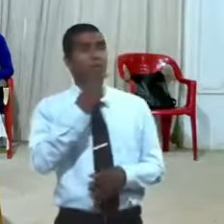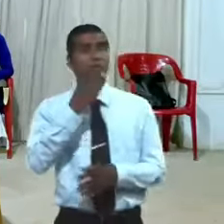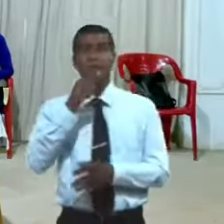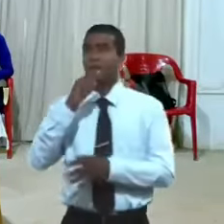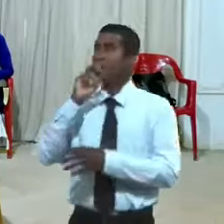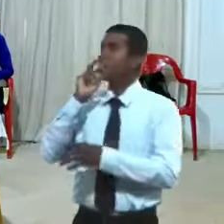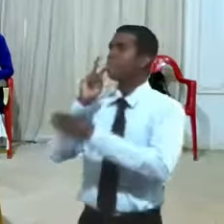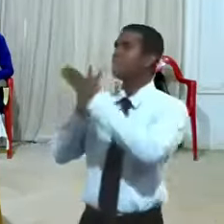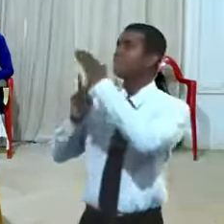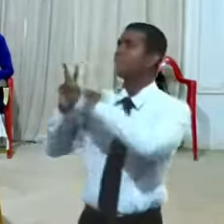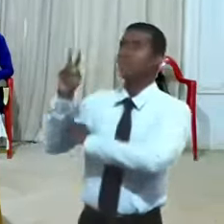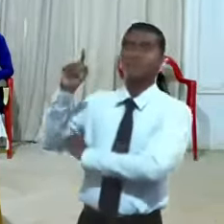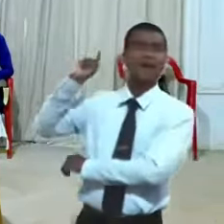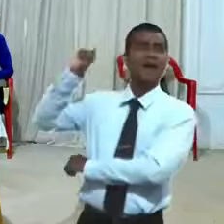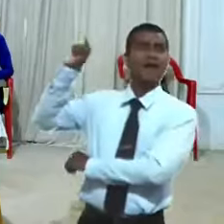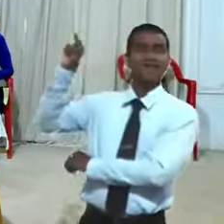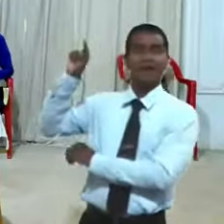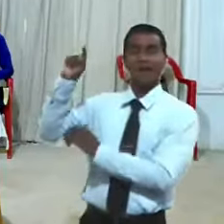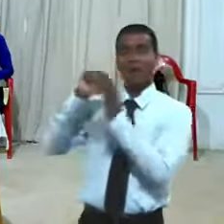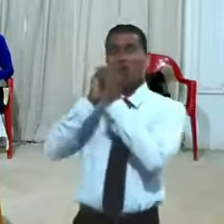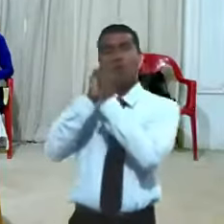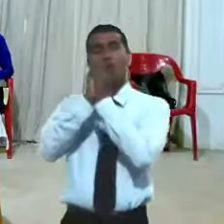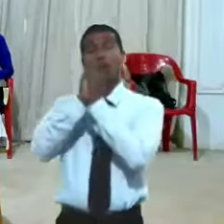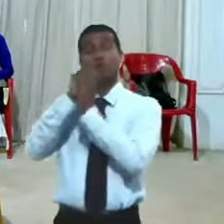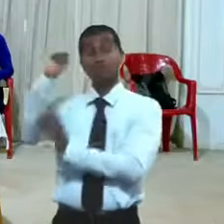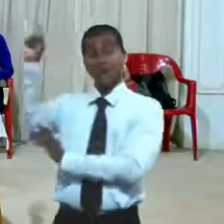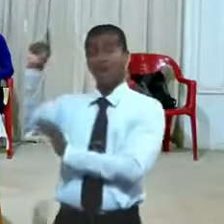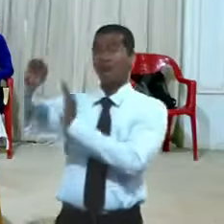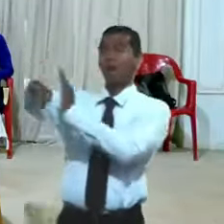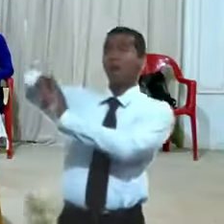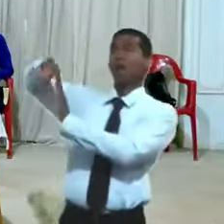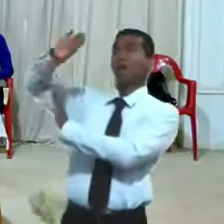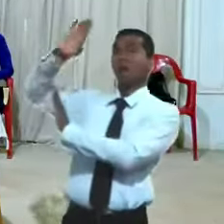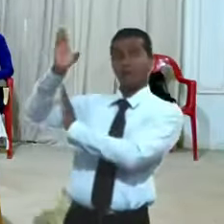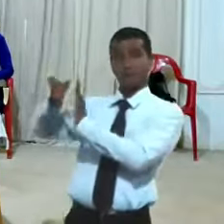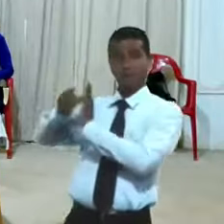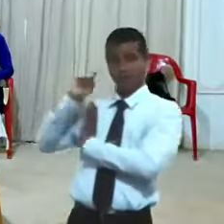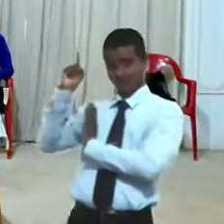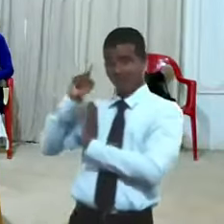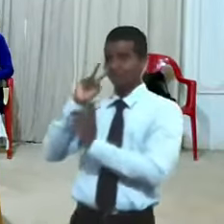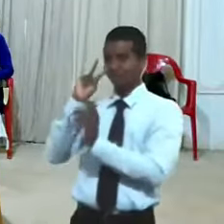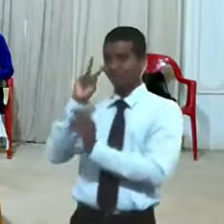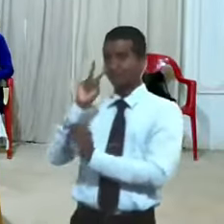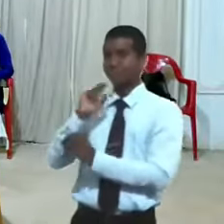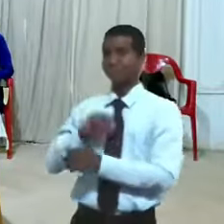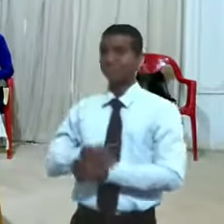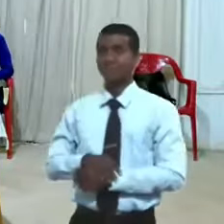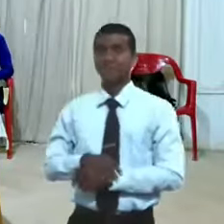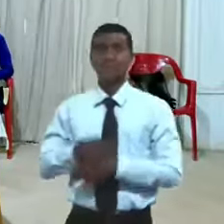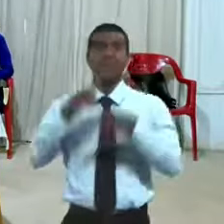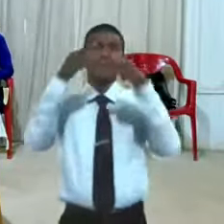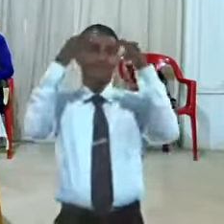está orando allá en una montaña allá lo vimos y el rey se buscó un